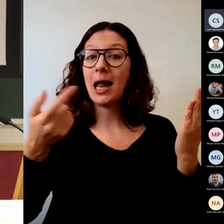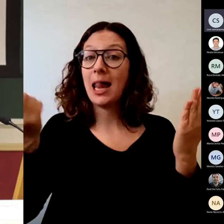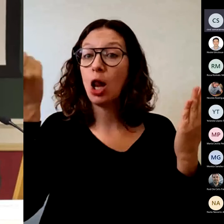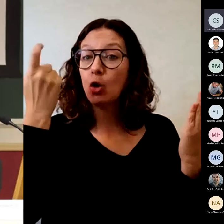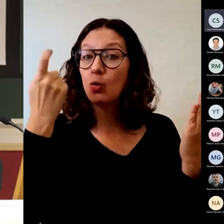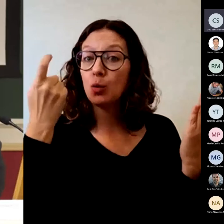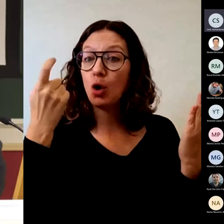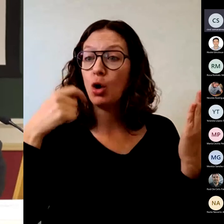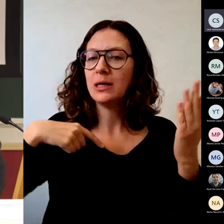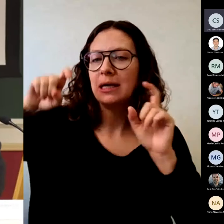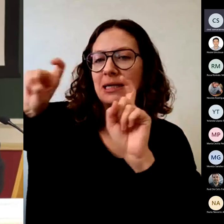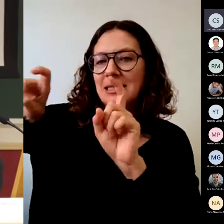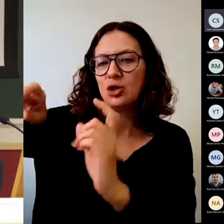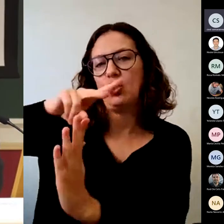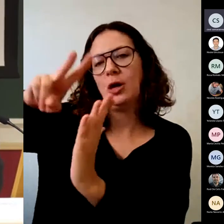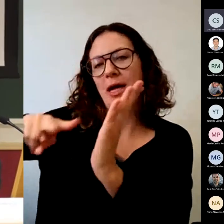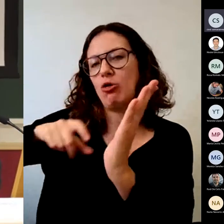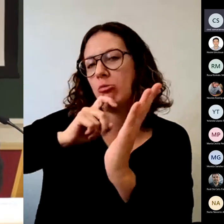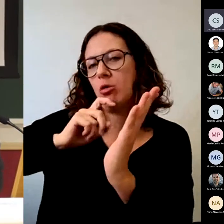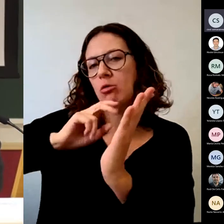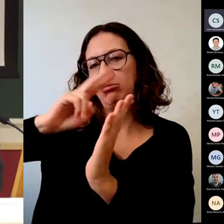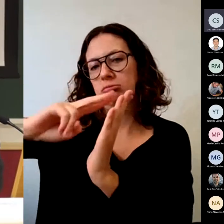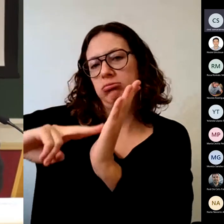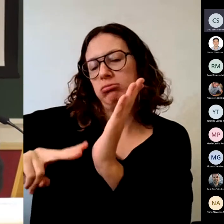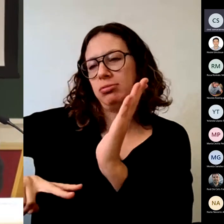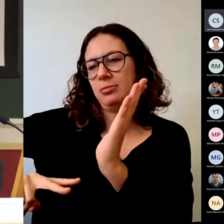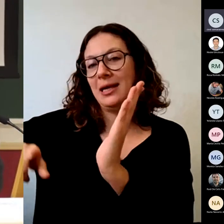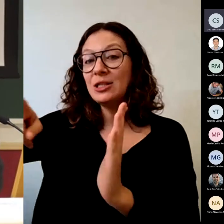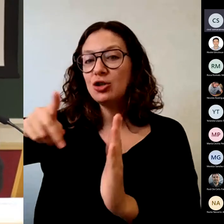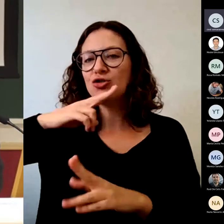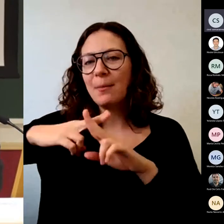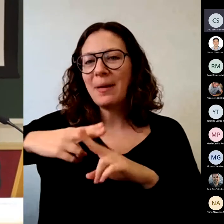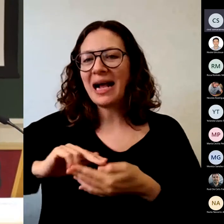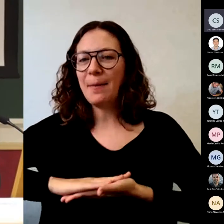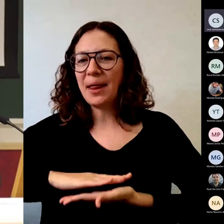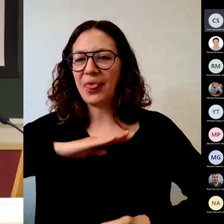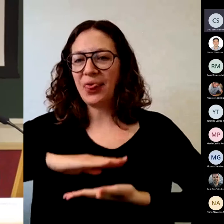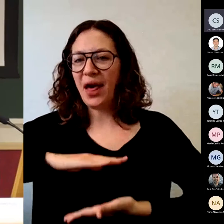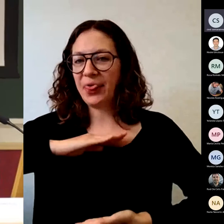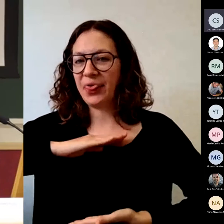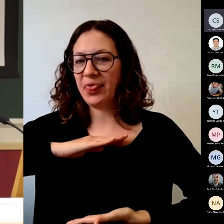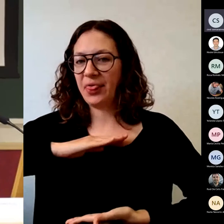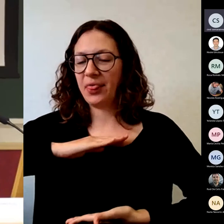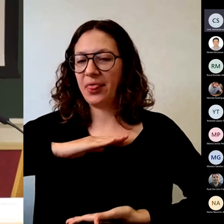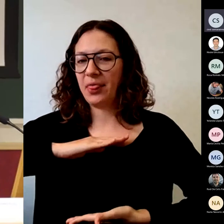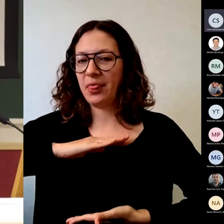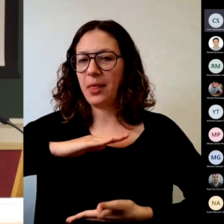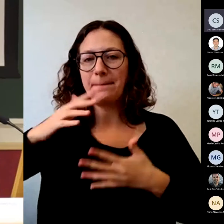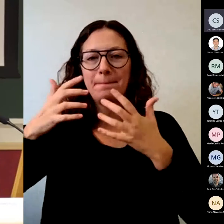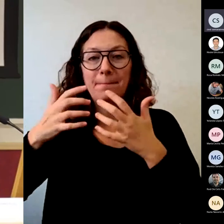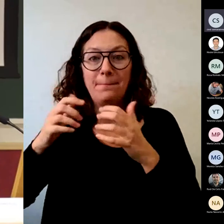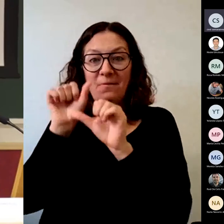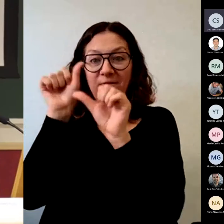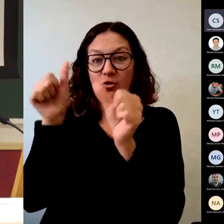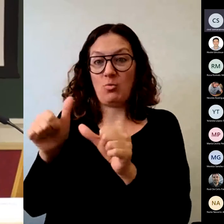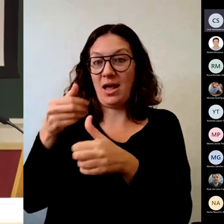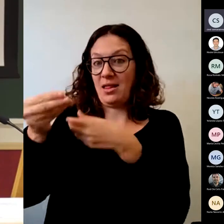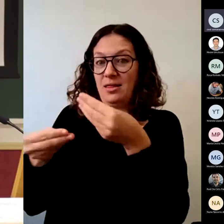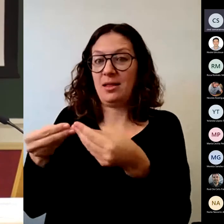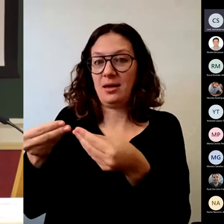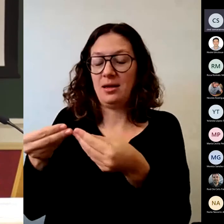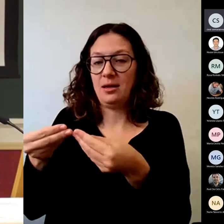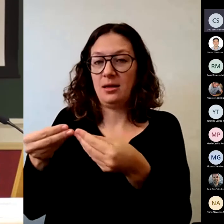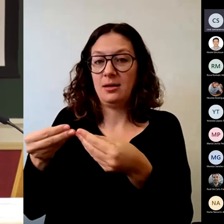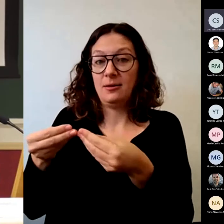Eso es mecánica. Eso es una capacidad. El alumno, todos los que estáis y habéis levantado la mano, sabéis